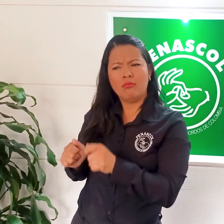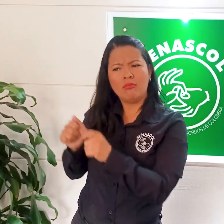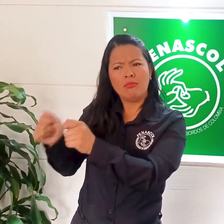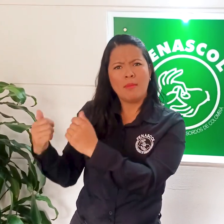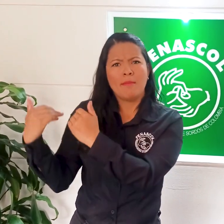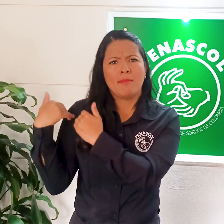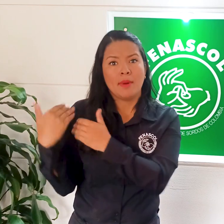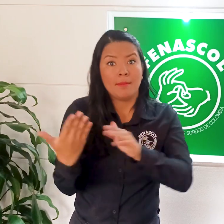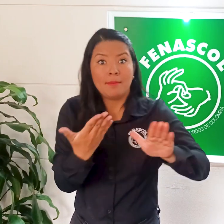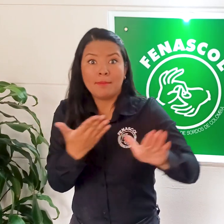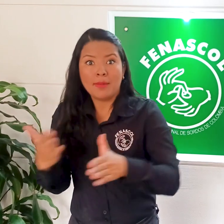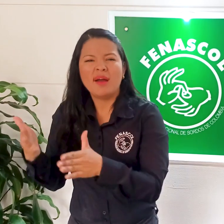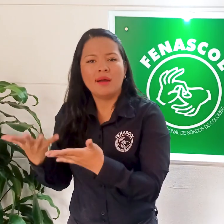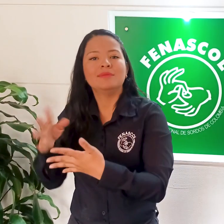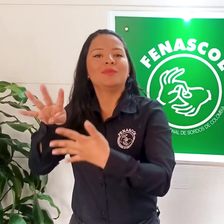defina en la subdirección de programas,